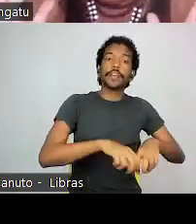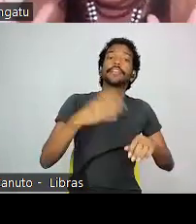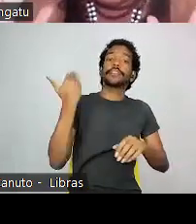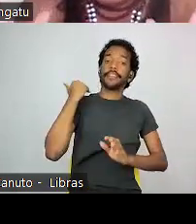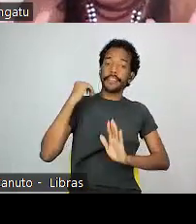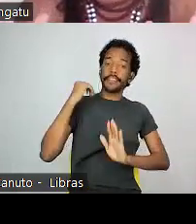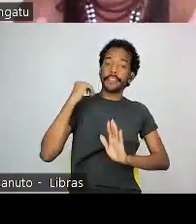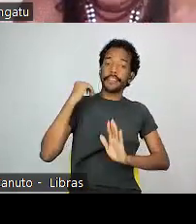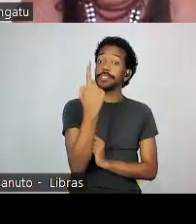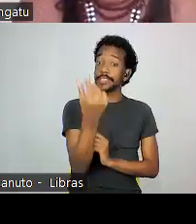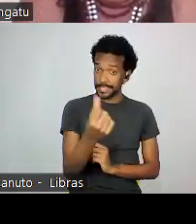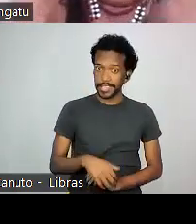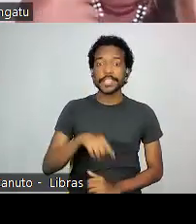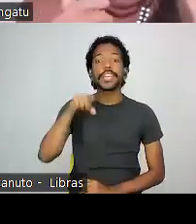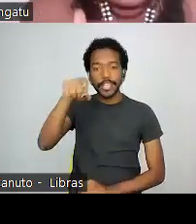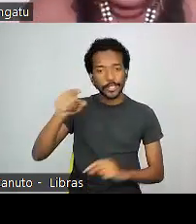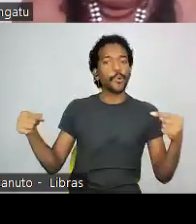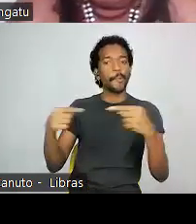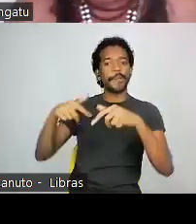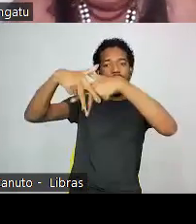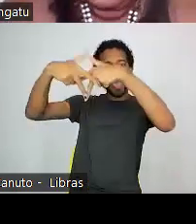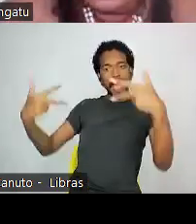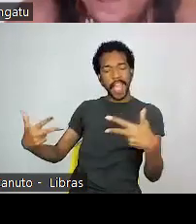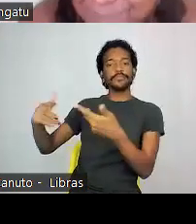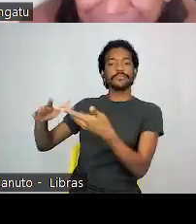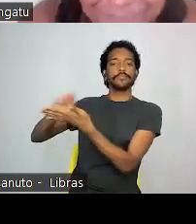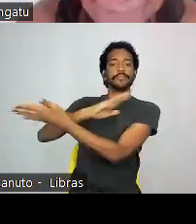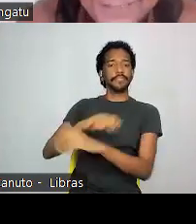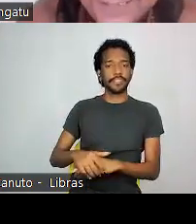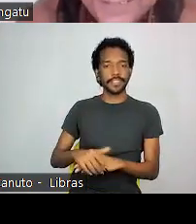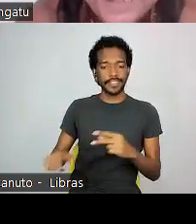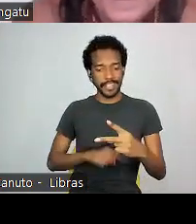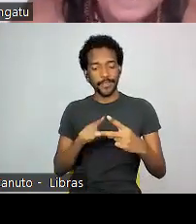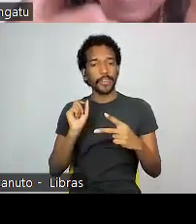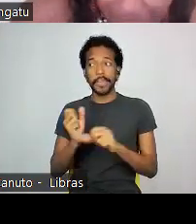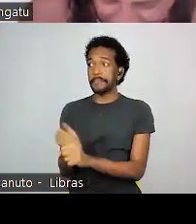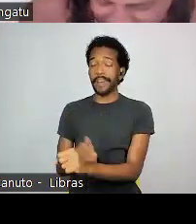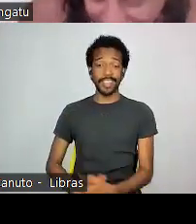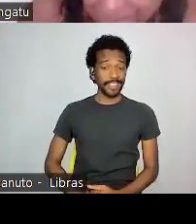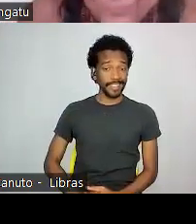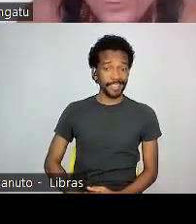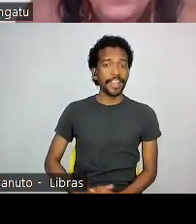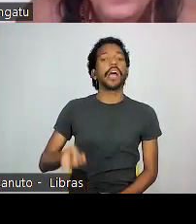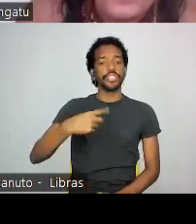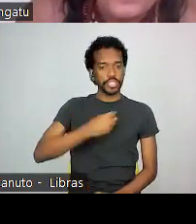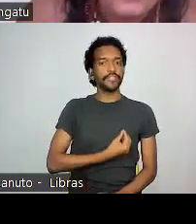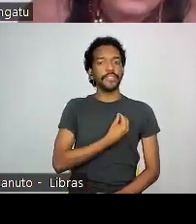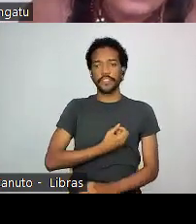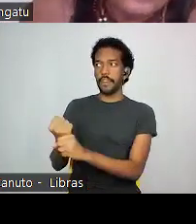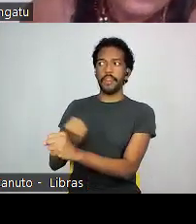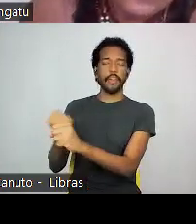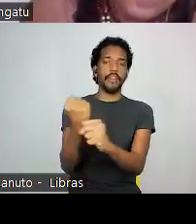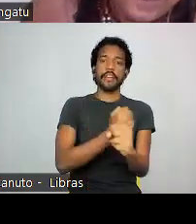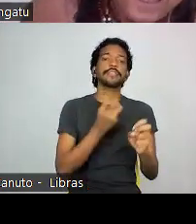isso é o etnocídio. É etnocidar. E a outra é matar. A gente vive um sistemático e constante de